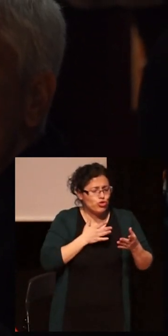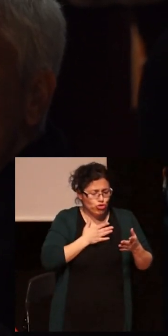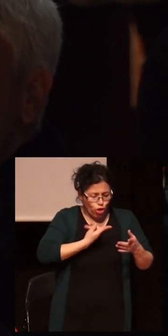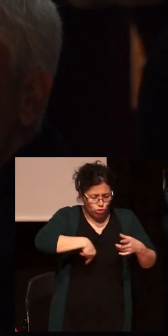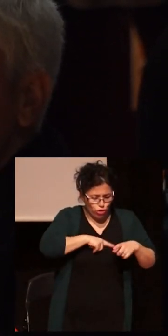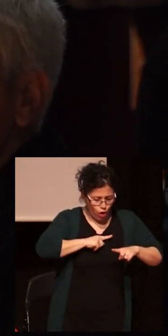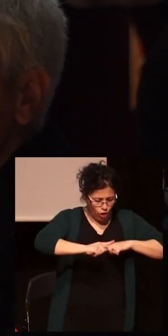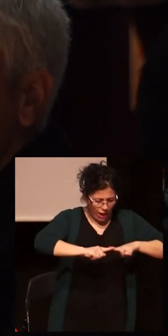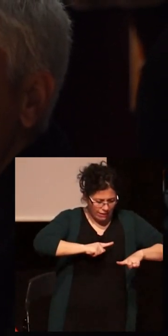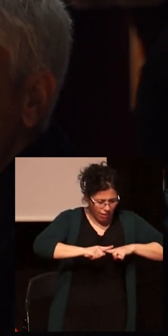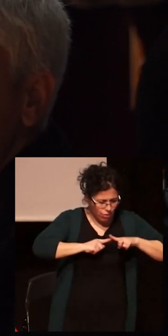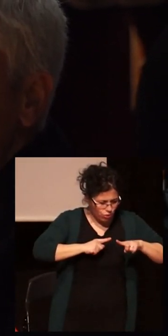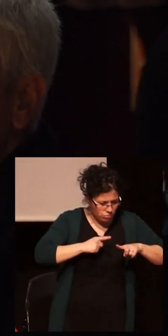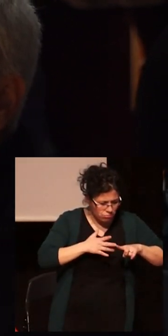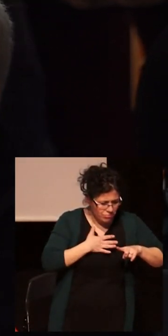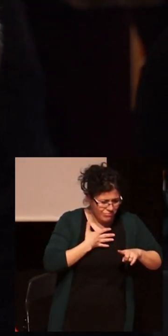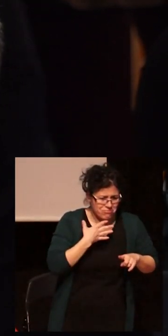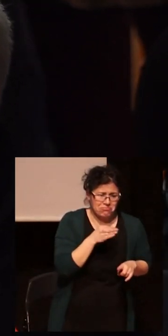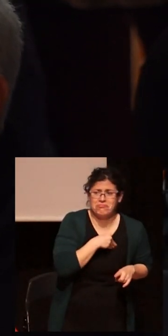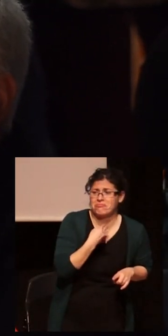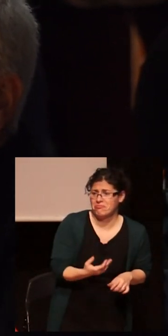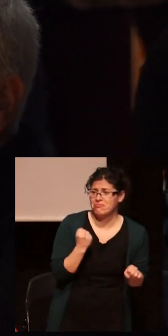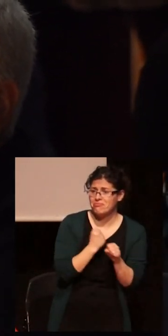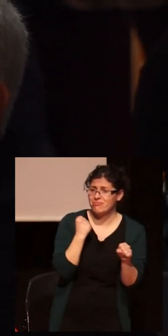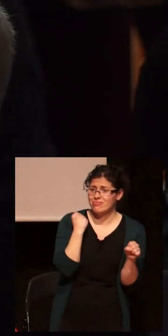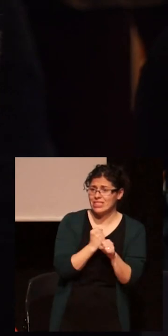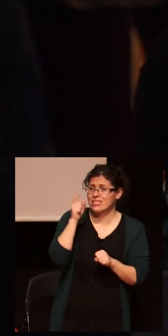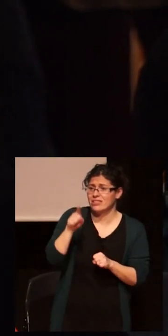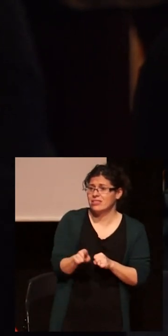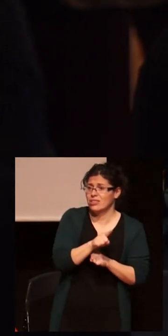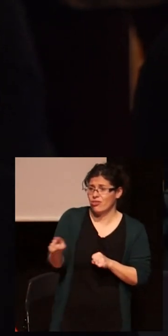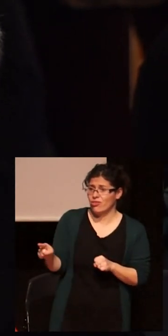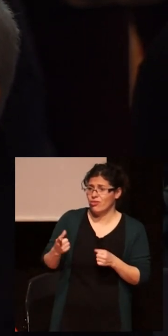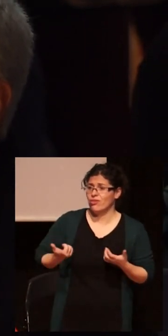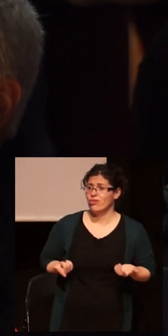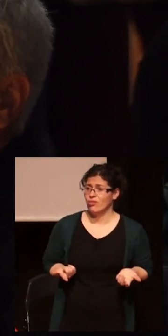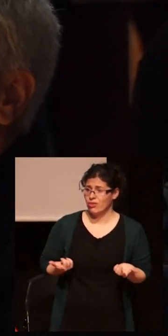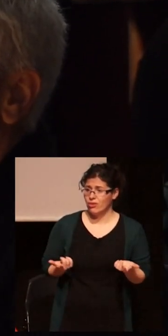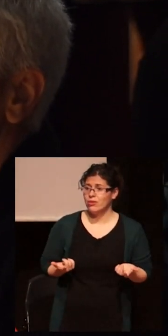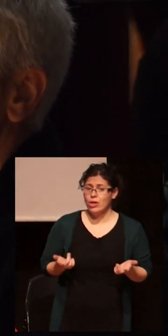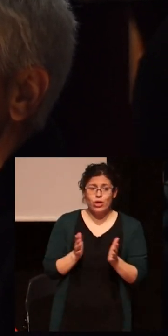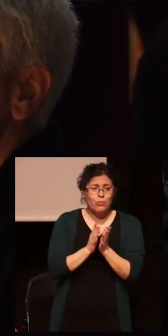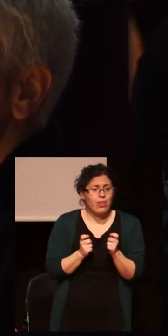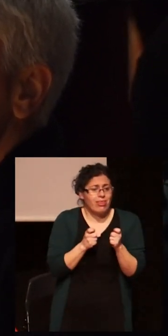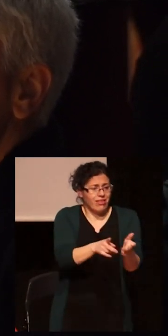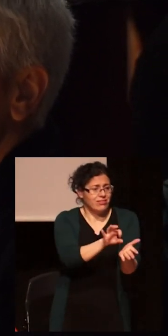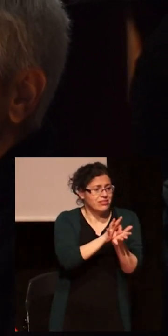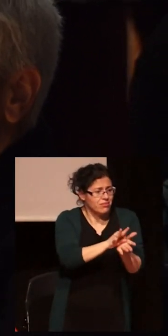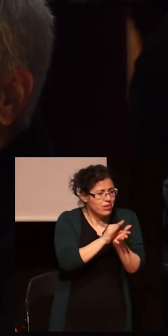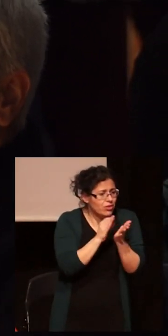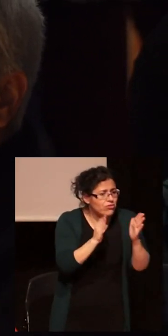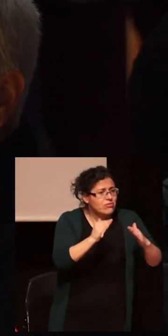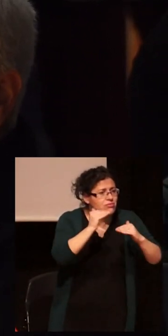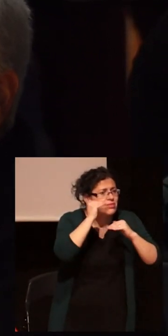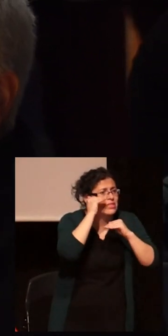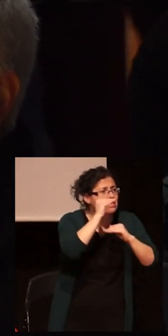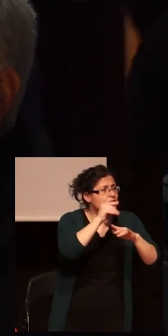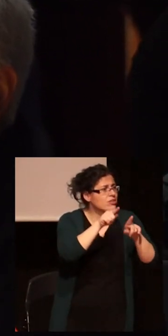sentido o no, ¿no? Nuestra propia organización, ¿no?, de qué ofrecemos los servicios de atención en el que son imprescindibles y son